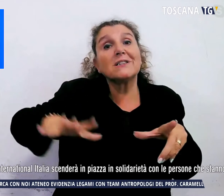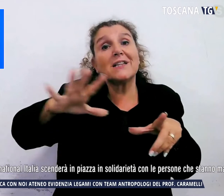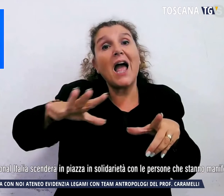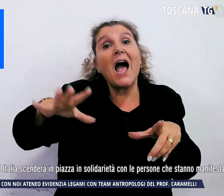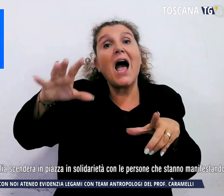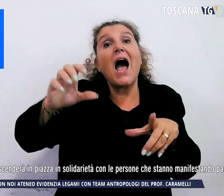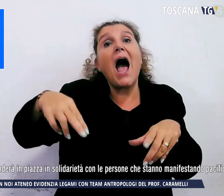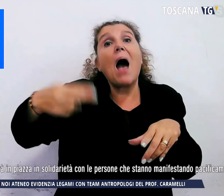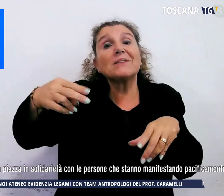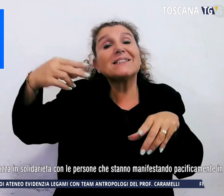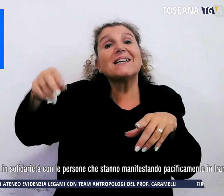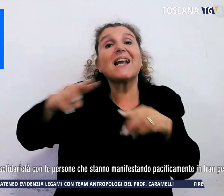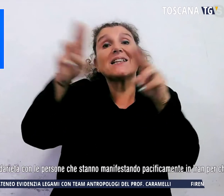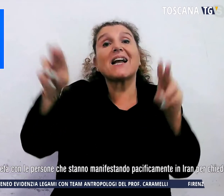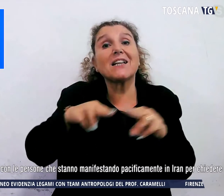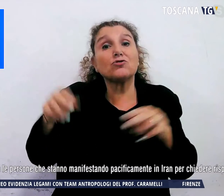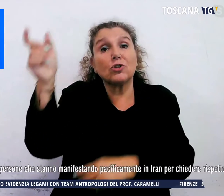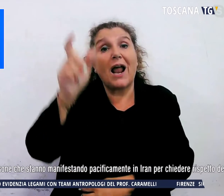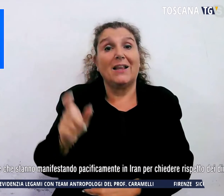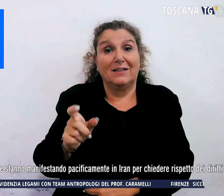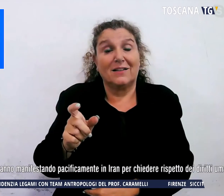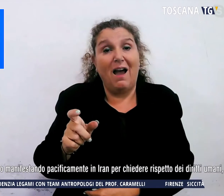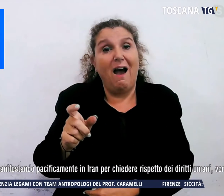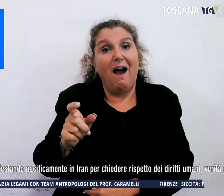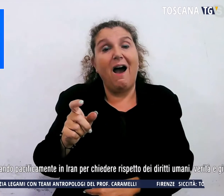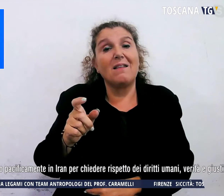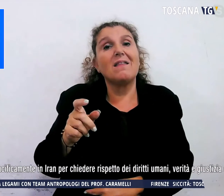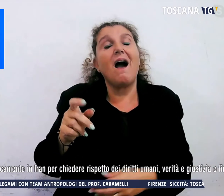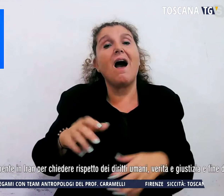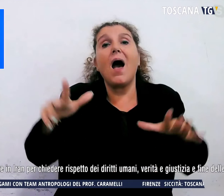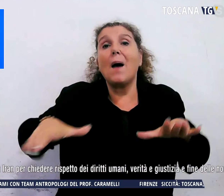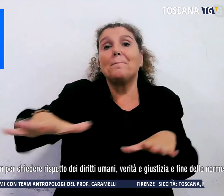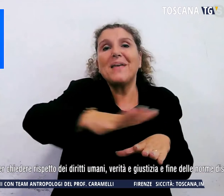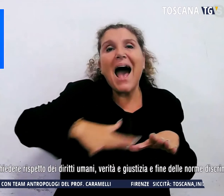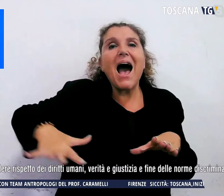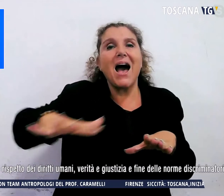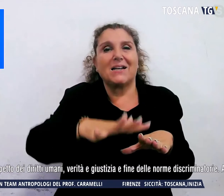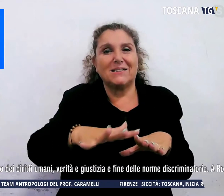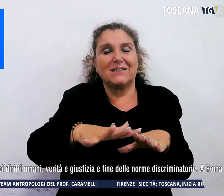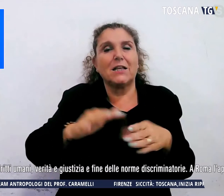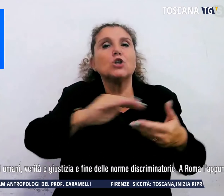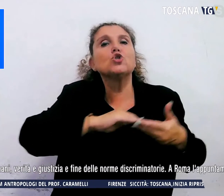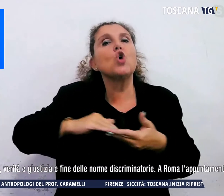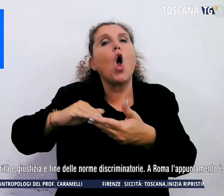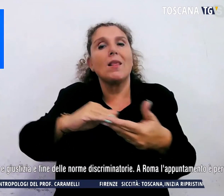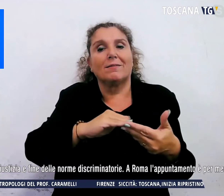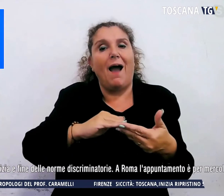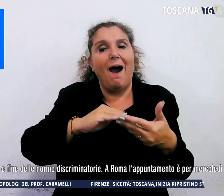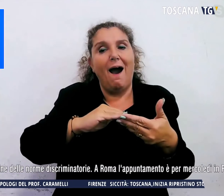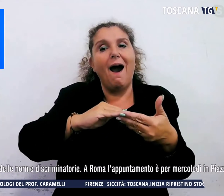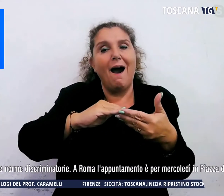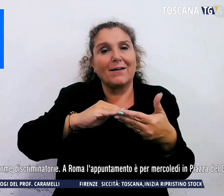Italia scenderà in piazza in solidarietà con le persone che stanno